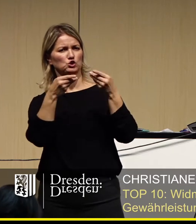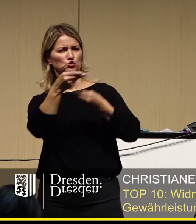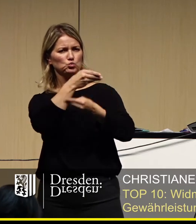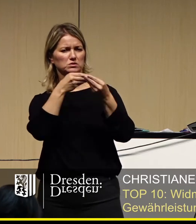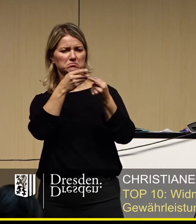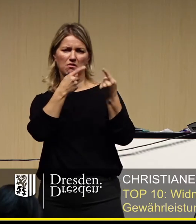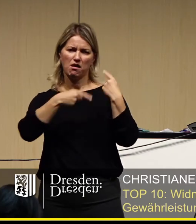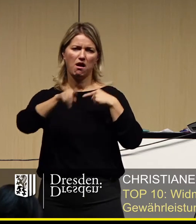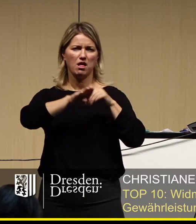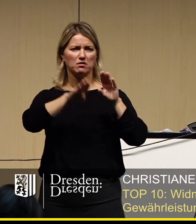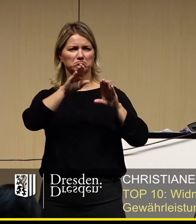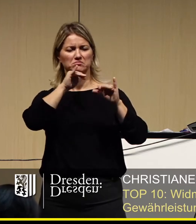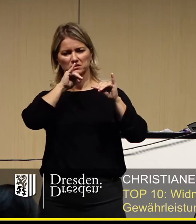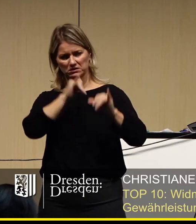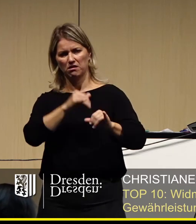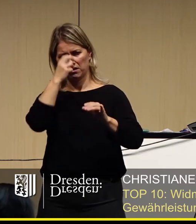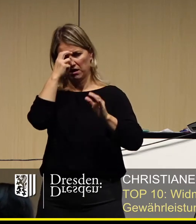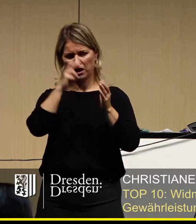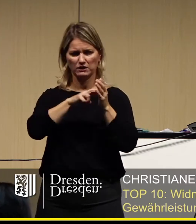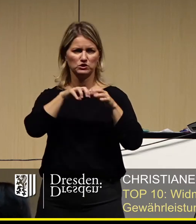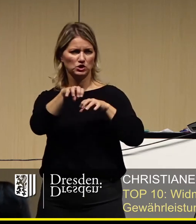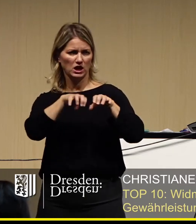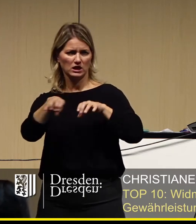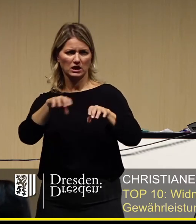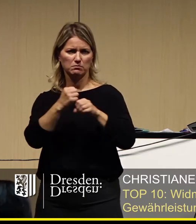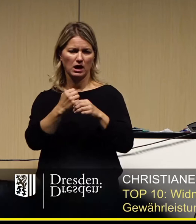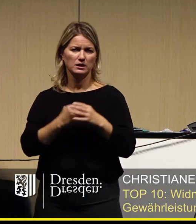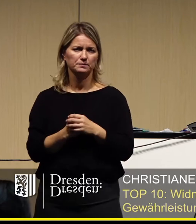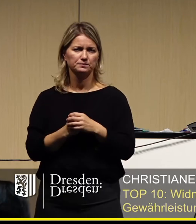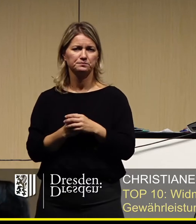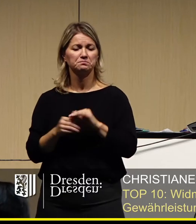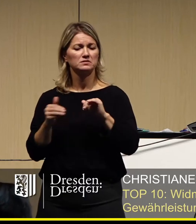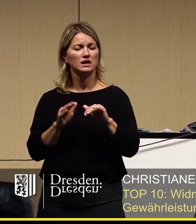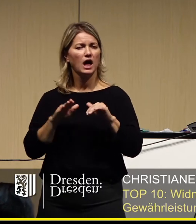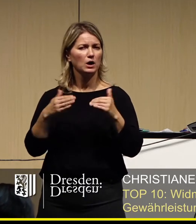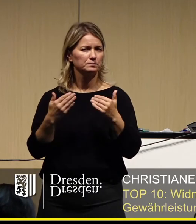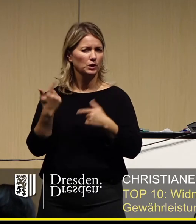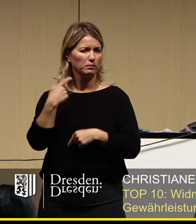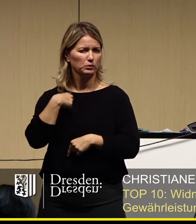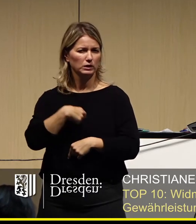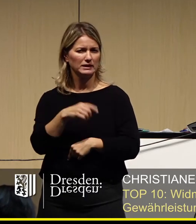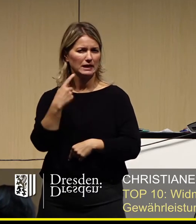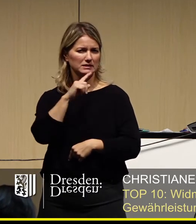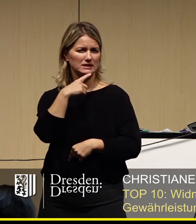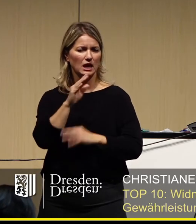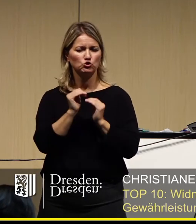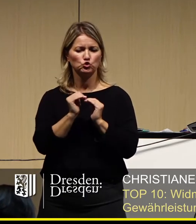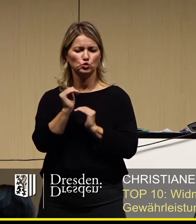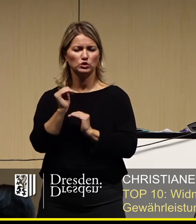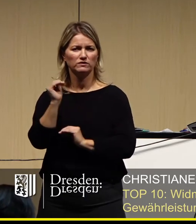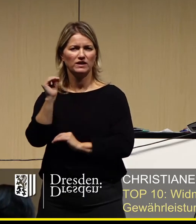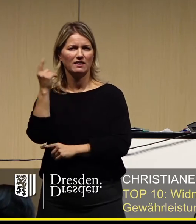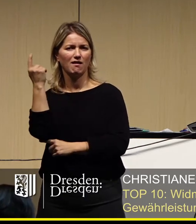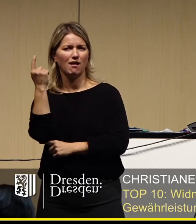zugestimmt. Ich finde auch den Stufenalarm, der Herr Oberbürgermeister hat ihn ja auch noch mal